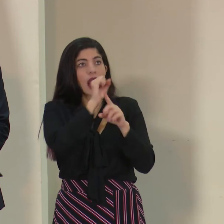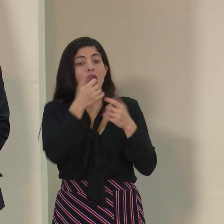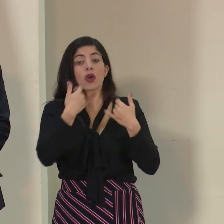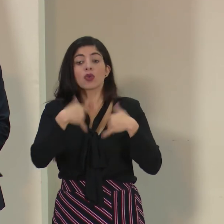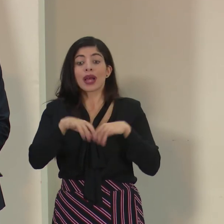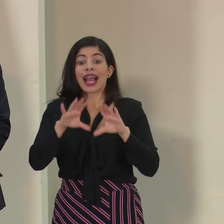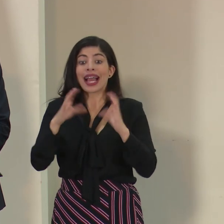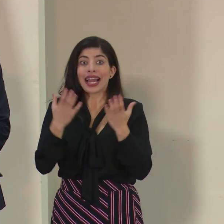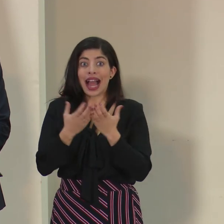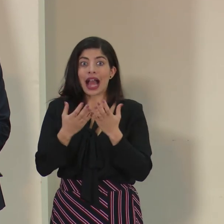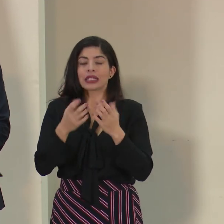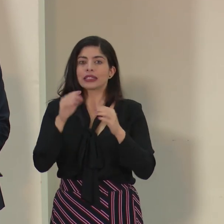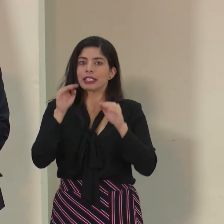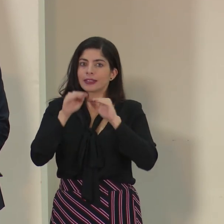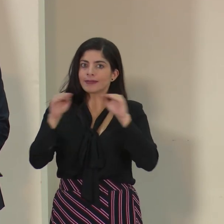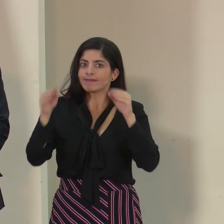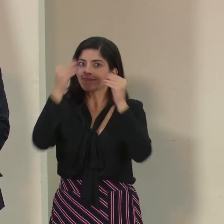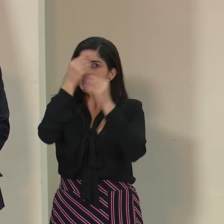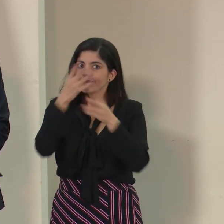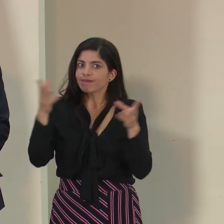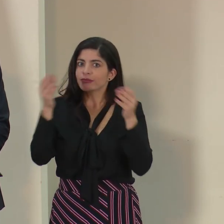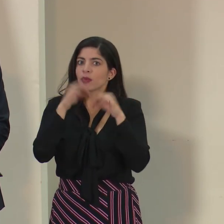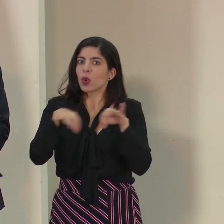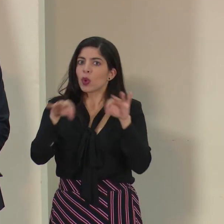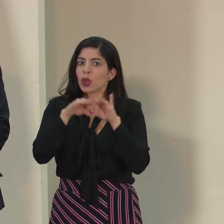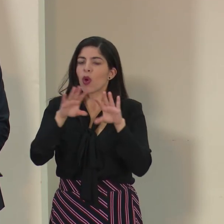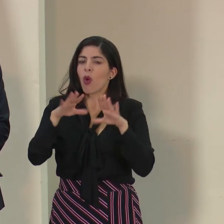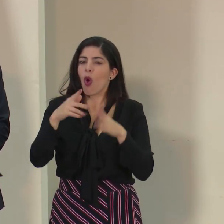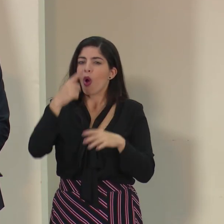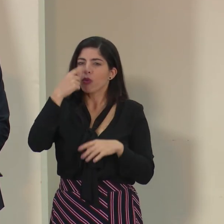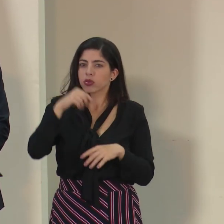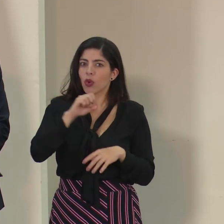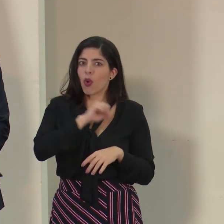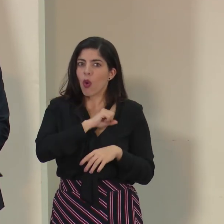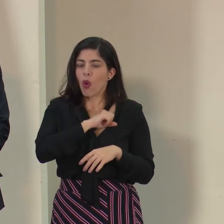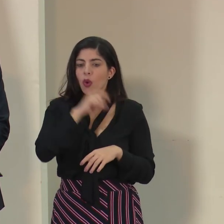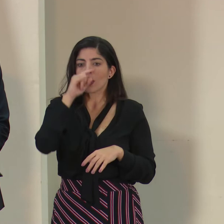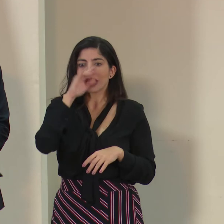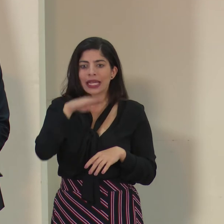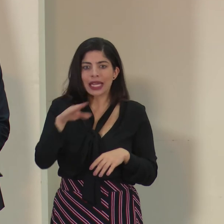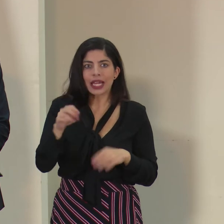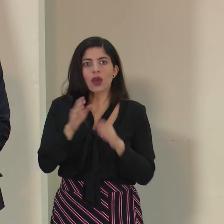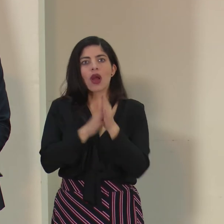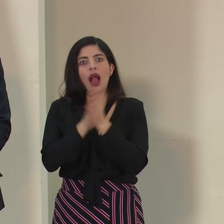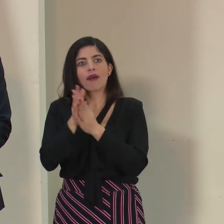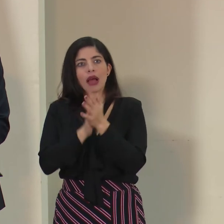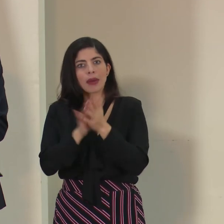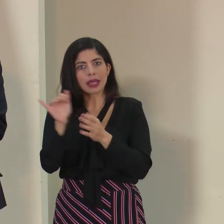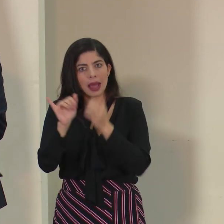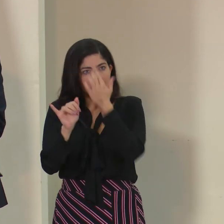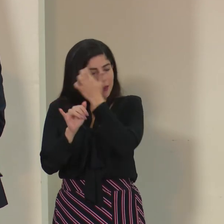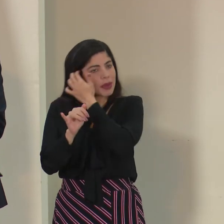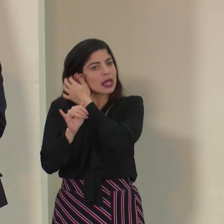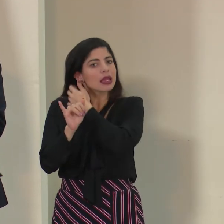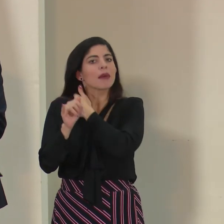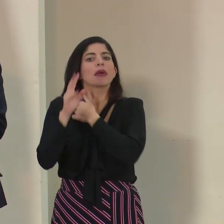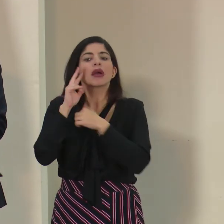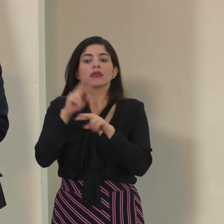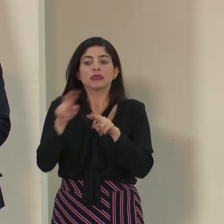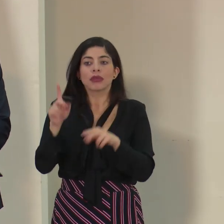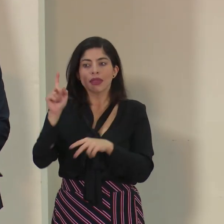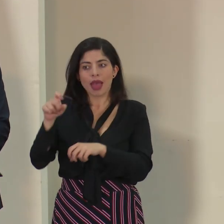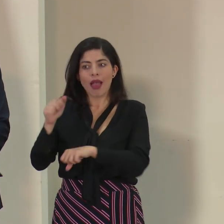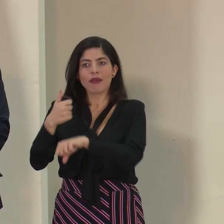clases esté compartiendo la importancia del protocolo del estornudo y la tos con los niños y el lavado de manos también, que estén también verificando que existe